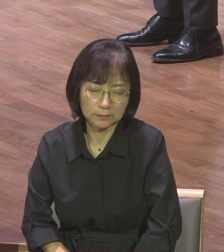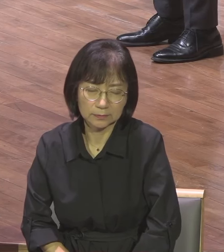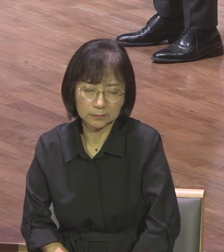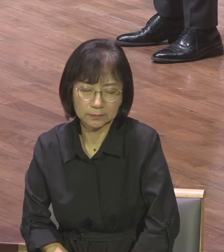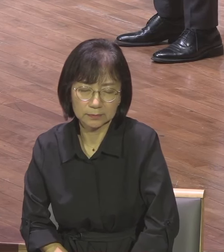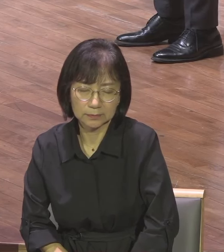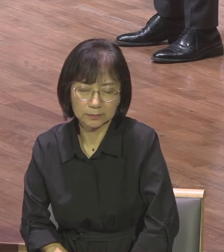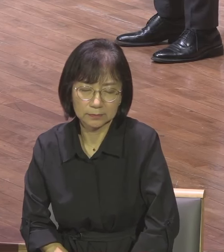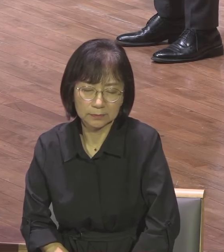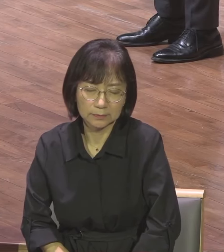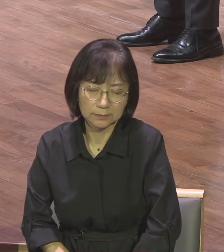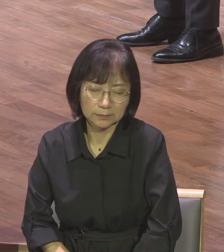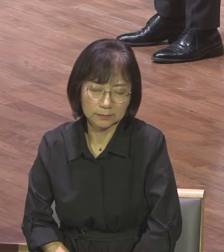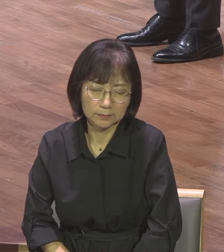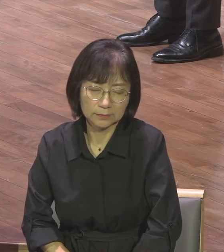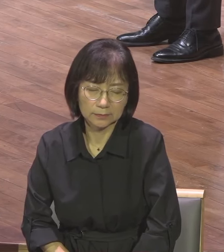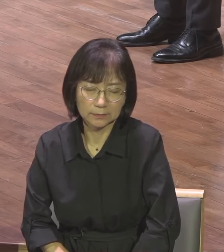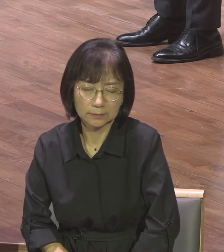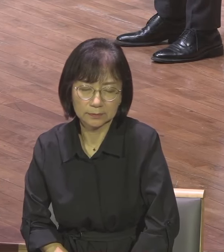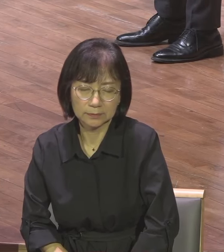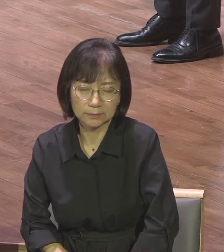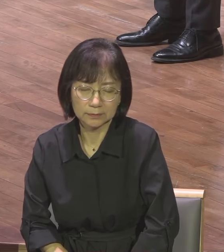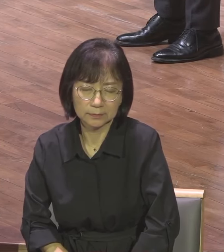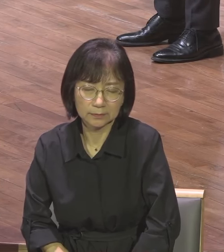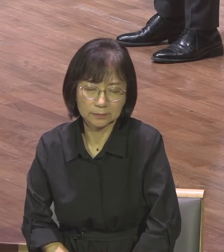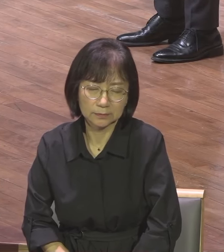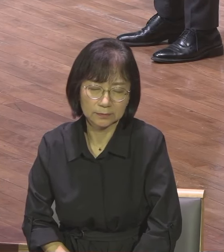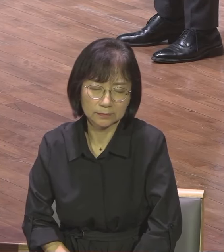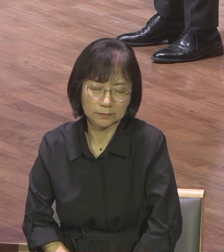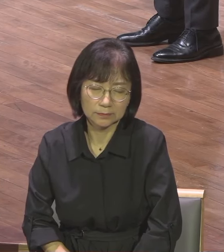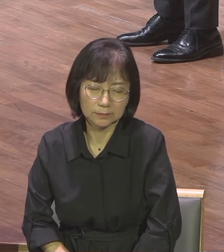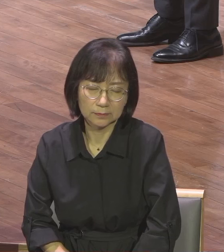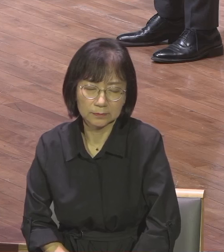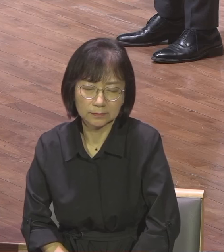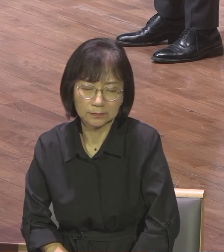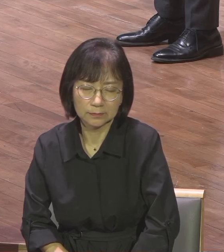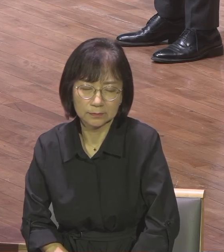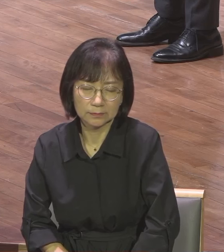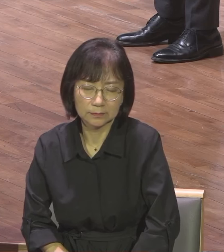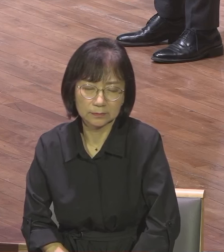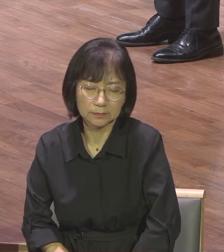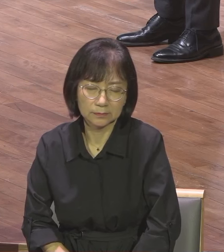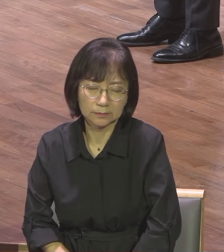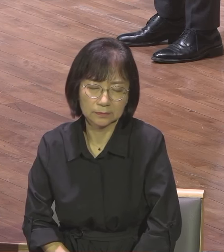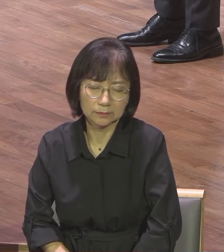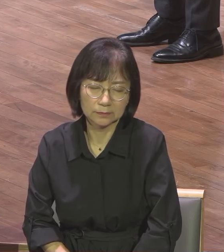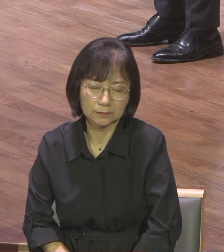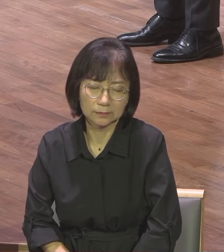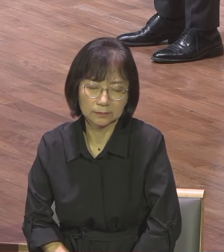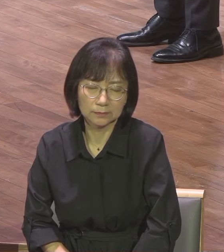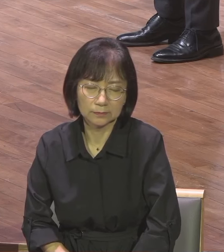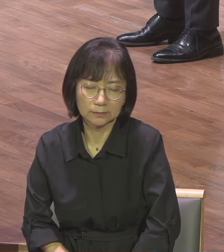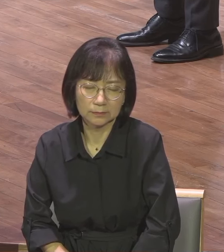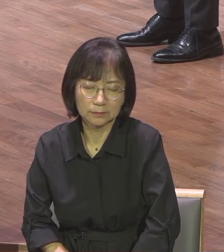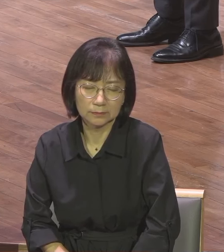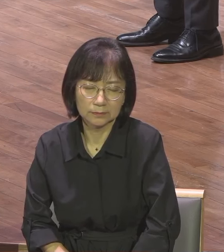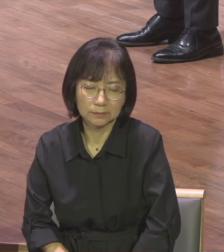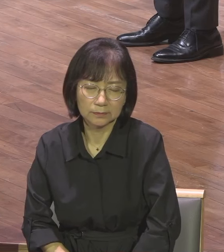이제 우리 속에 이 전도의 단어가 하나님께 취하게 적용되기를 원하오니 우리 하나님이 노하여 주시고 우리 하나님이